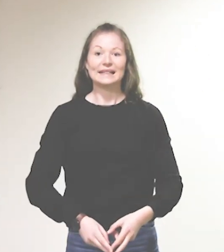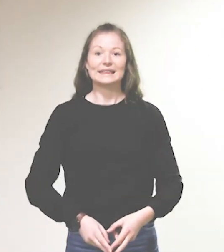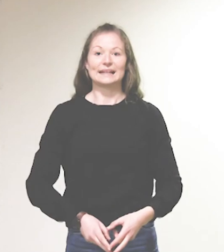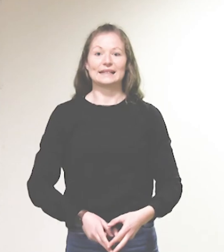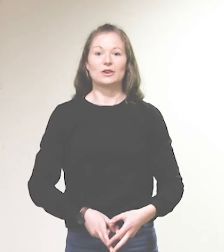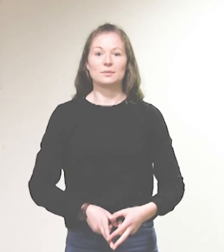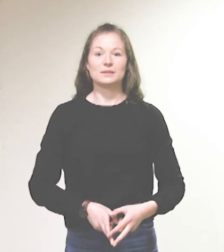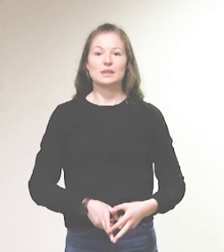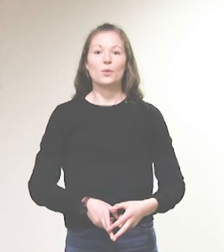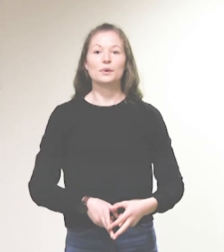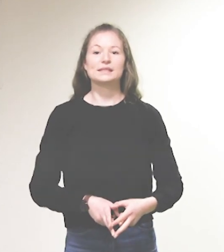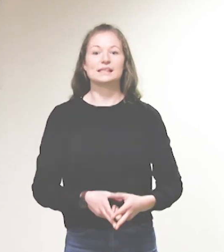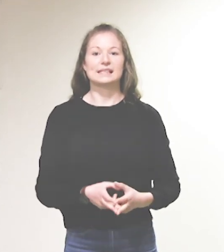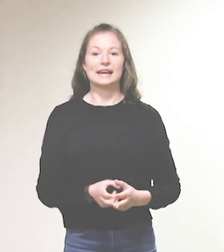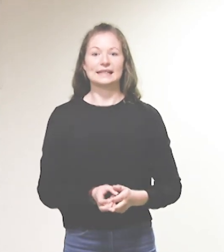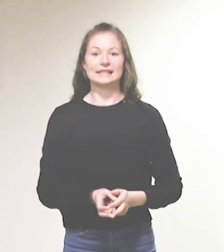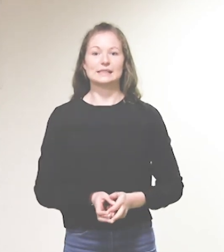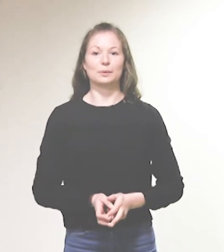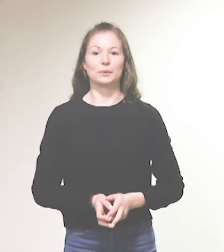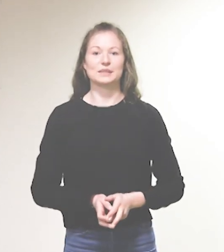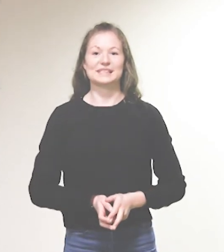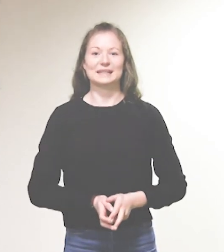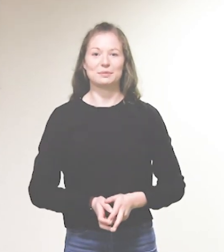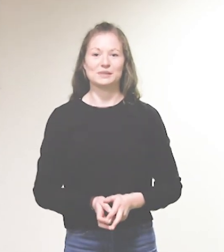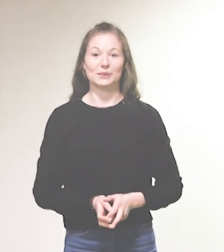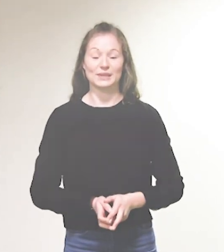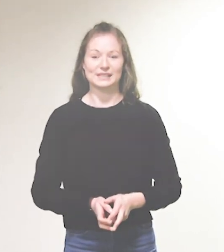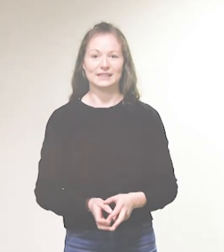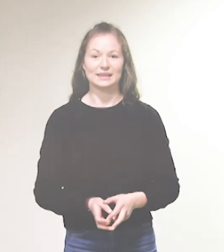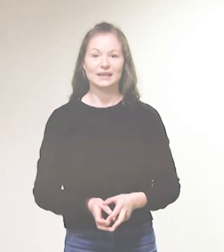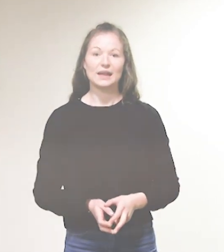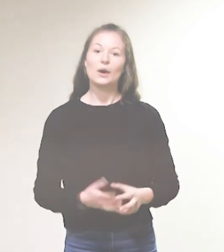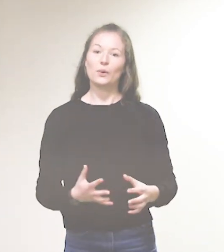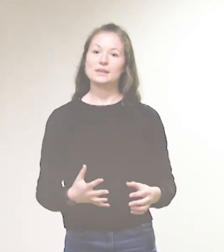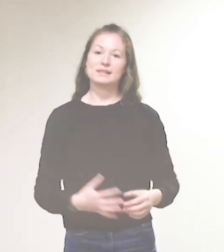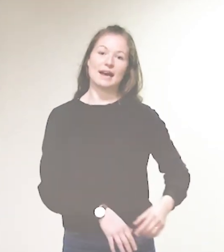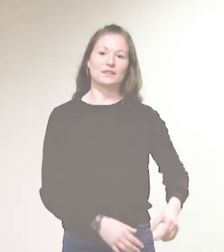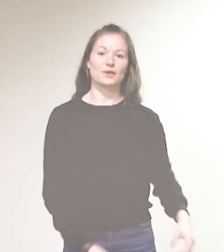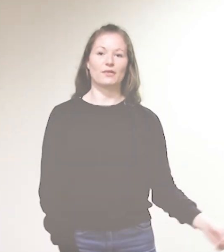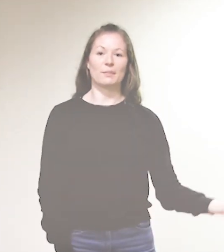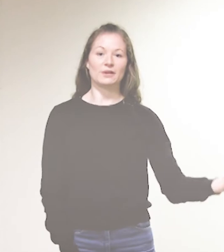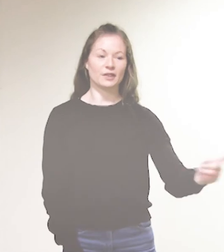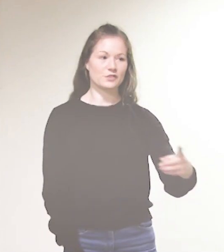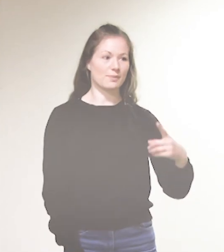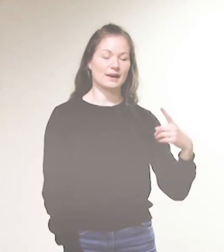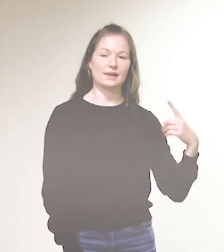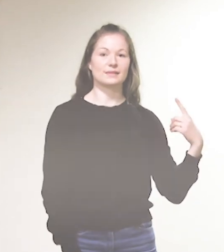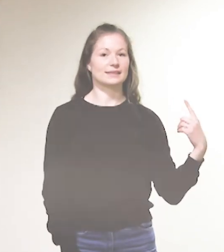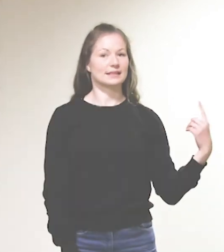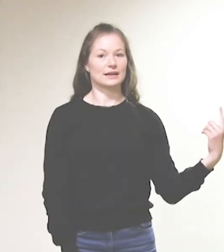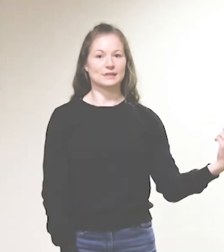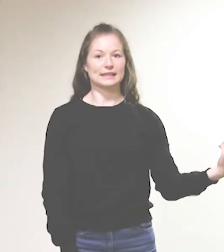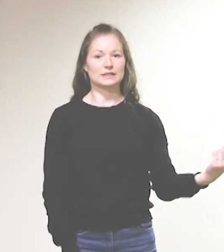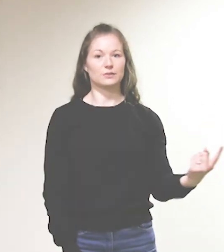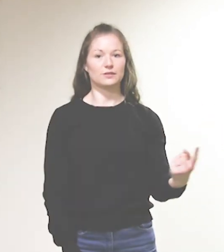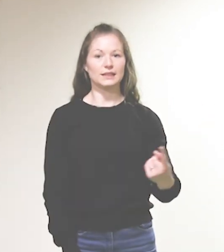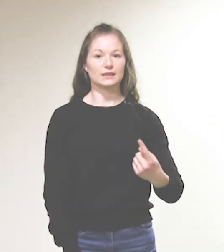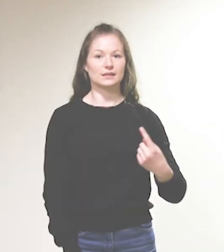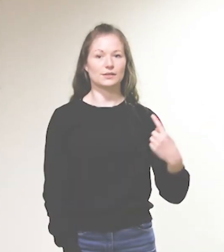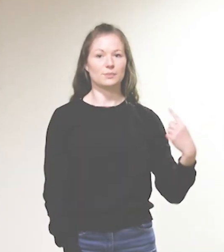Dann kommt unser tägliches Brot. Gib uns heute. Unser hatten wir am Anfang schon mal. Das ist genau das Gleiche wie wir. Das kommt